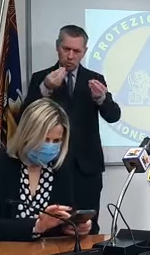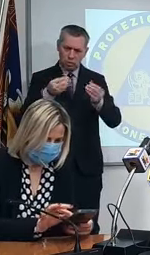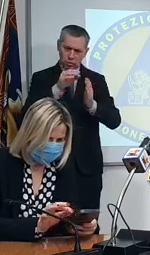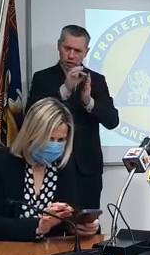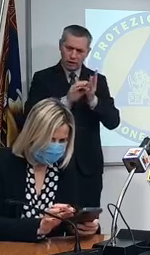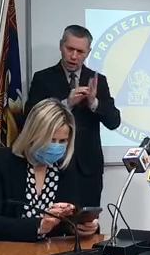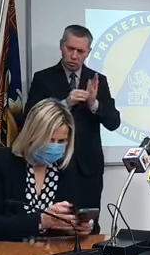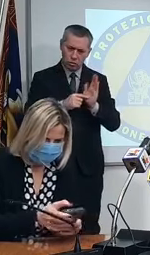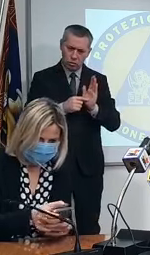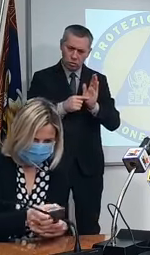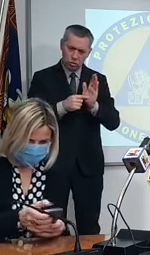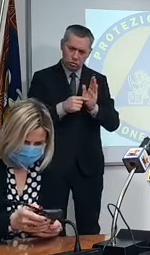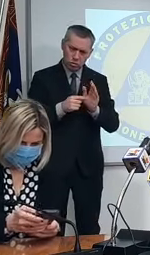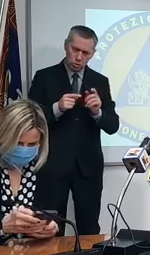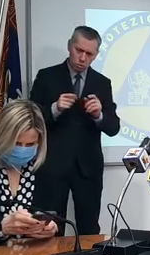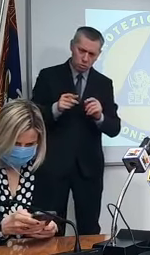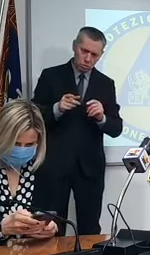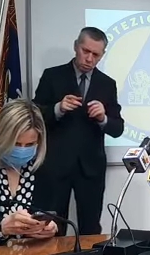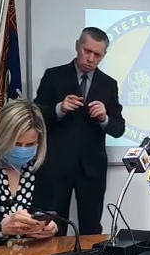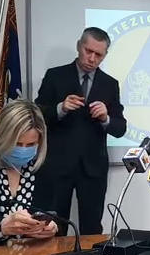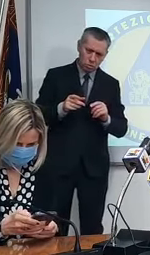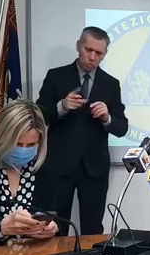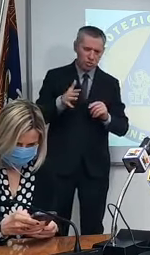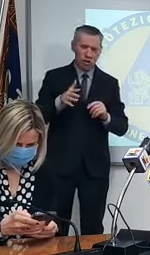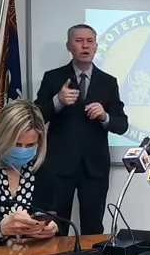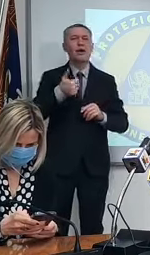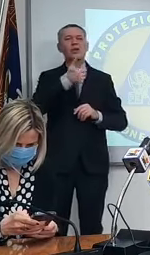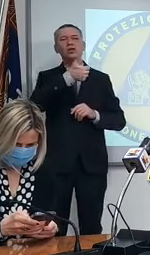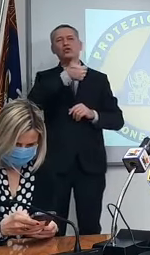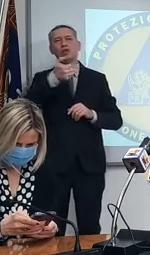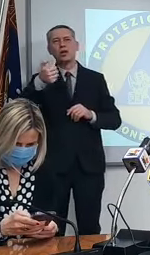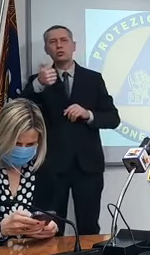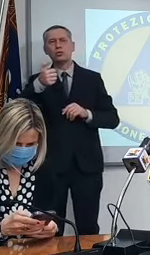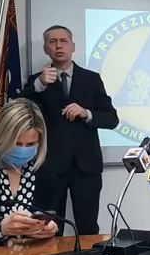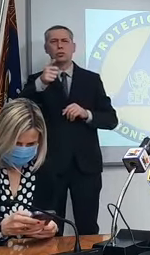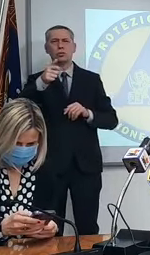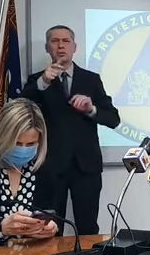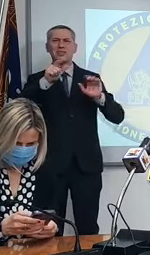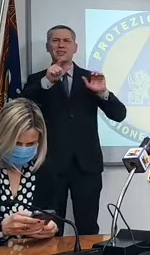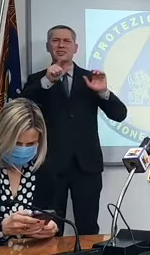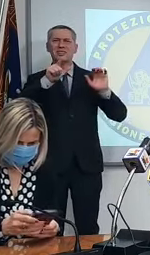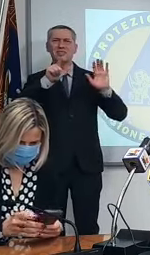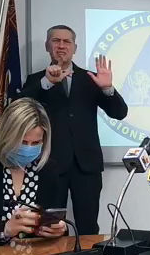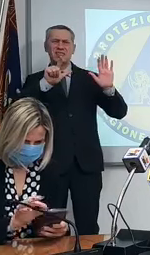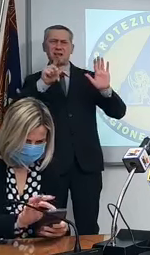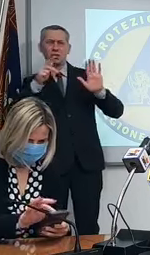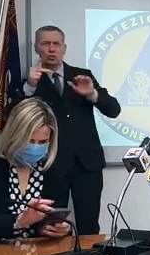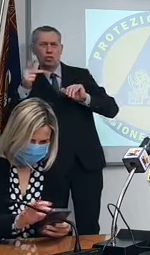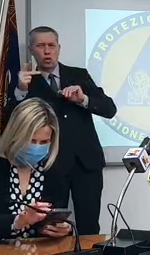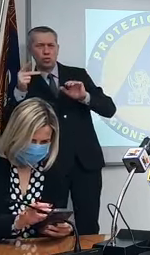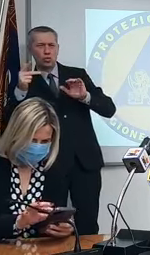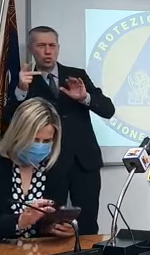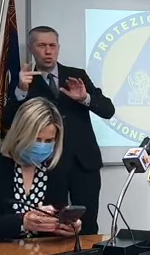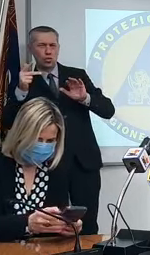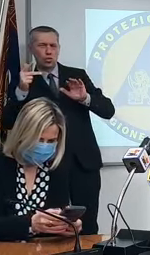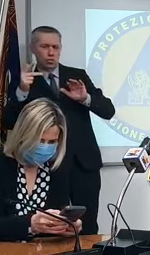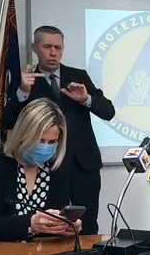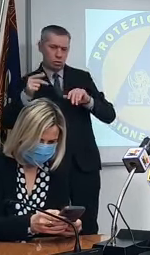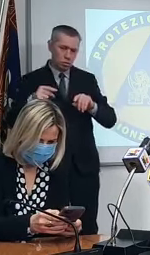secondo per dare un'idea noi siamo a 100 mi sembra 158 178 somministrazioni a settimana